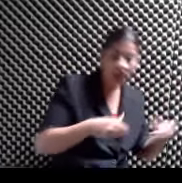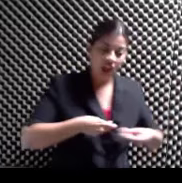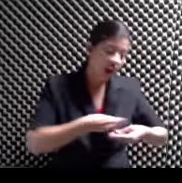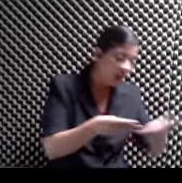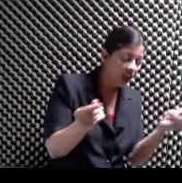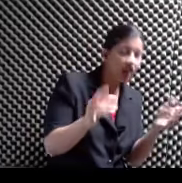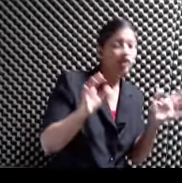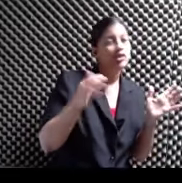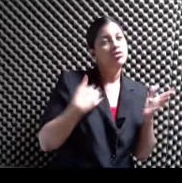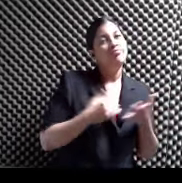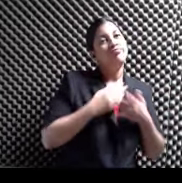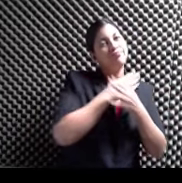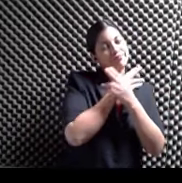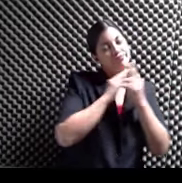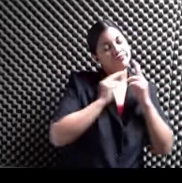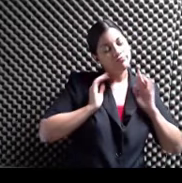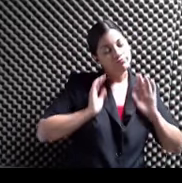Lo cual se agradece mucho también